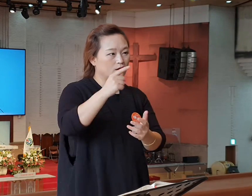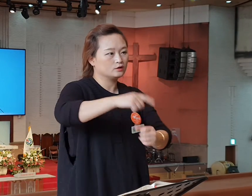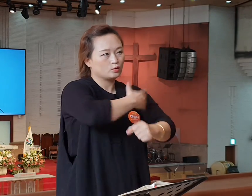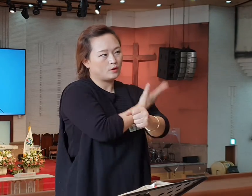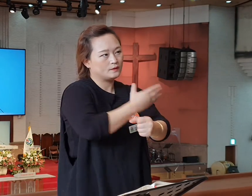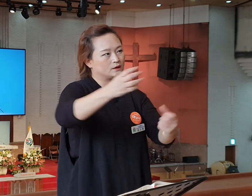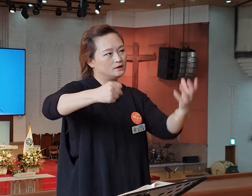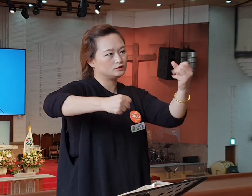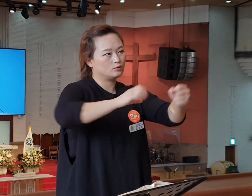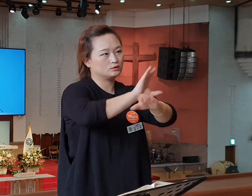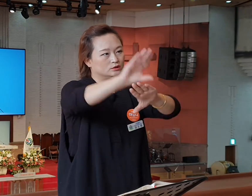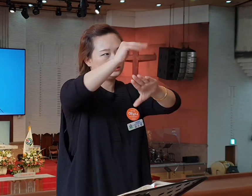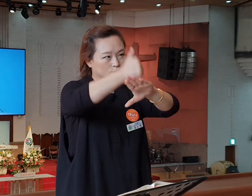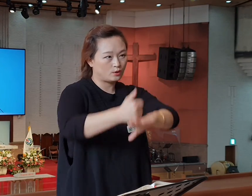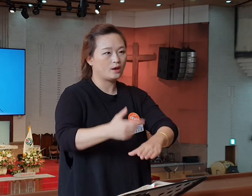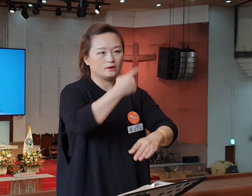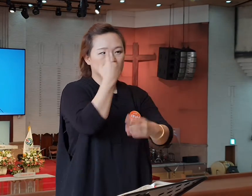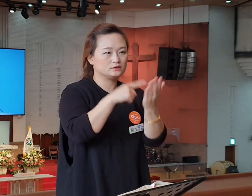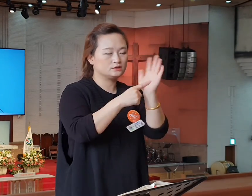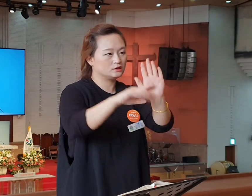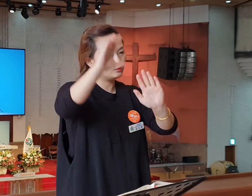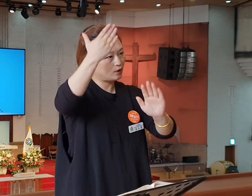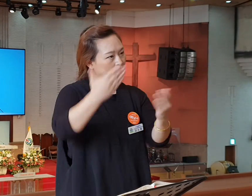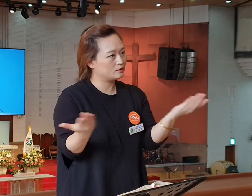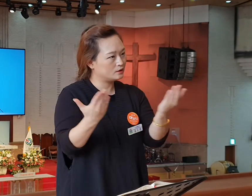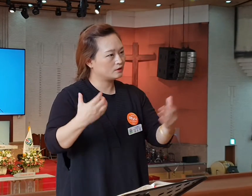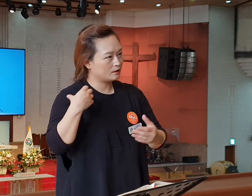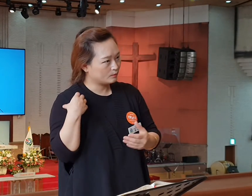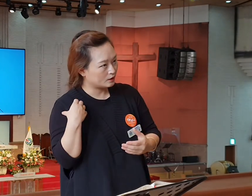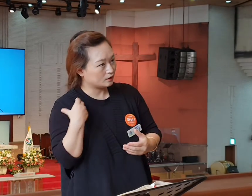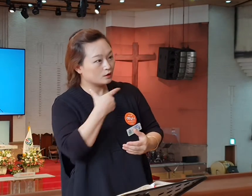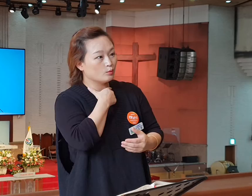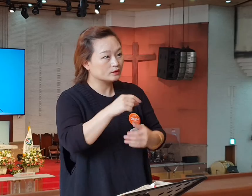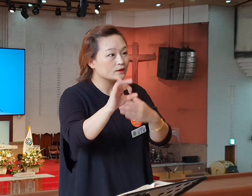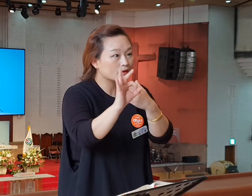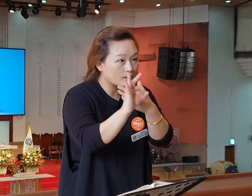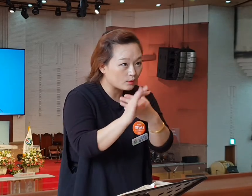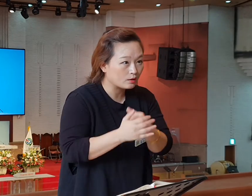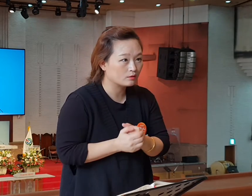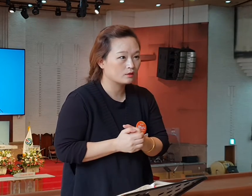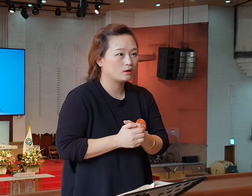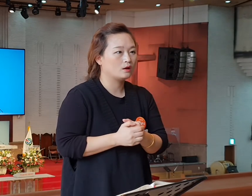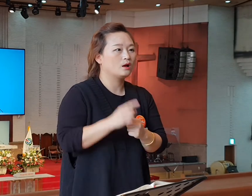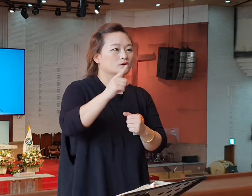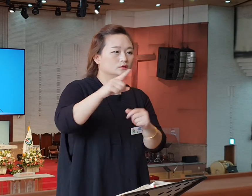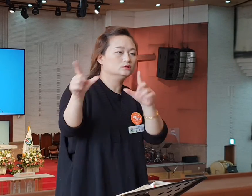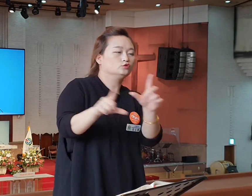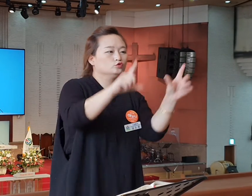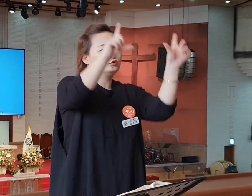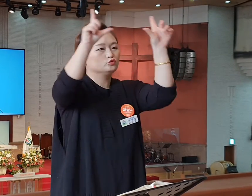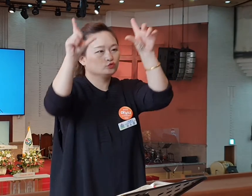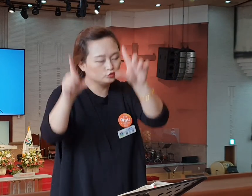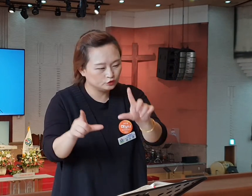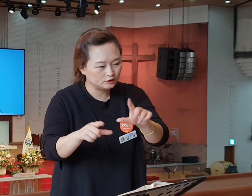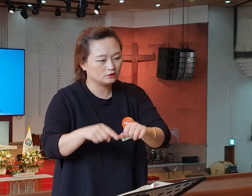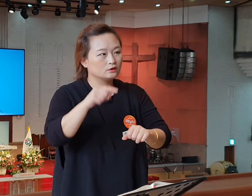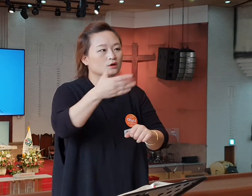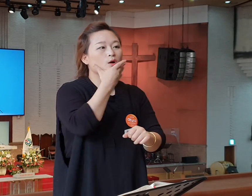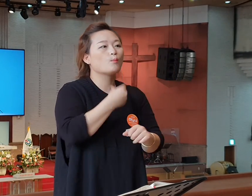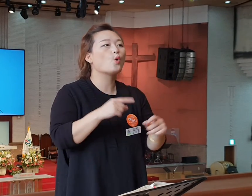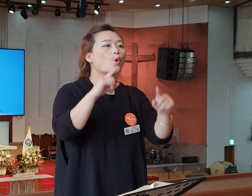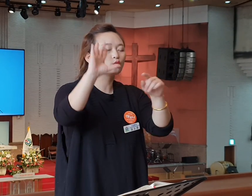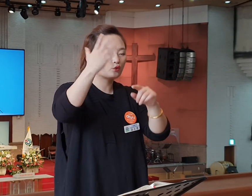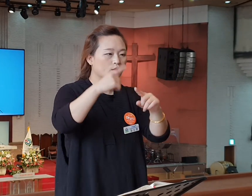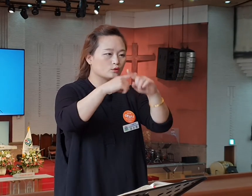증인되는 이 일을 감당하는 그래서 주의 은혜 가운데 거하는 깊고 크신 은혜 그것들을 누리는 저와 여러분 복된 교회